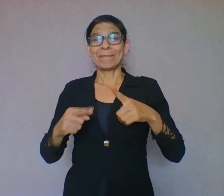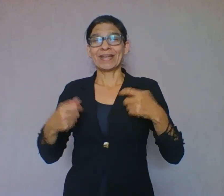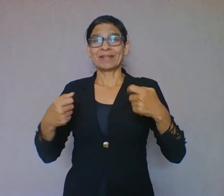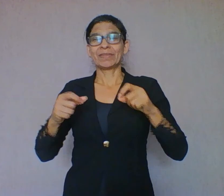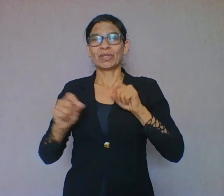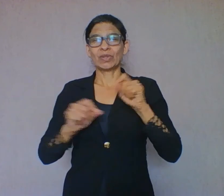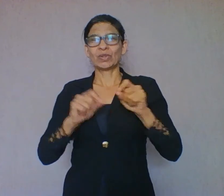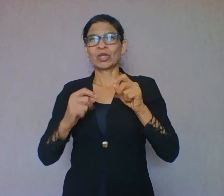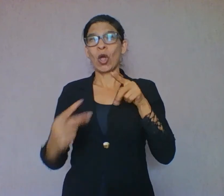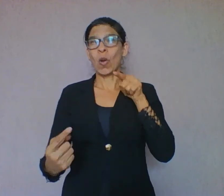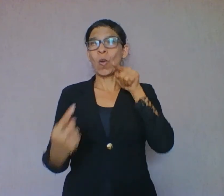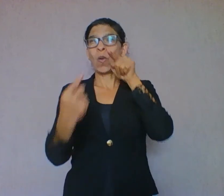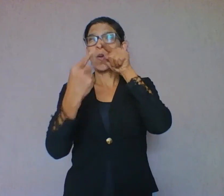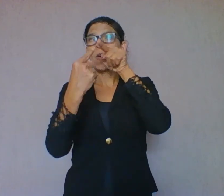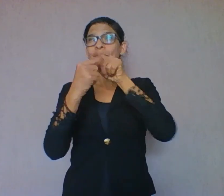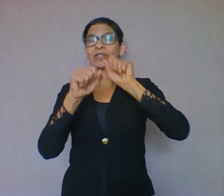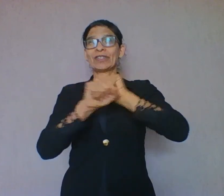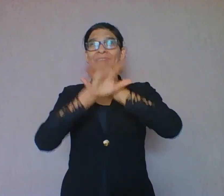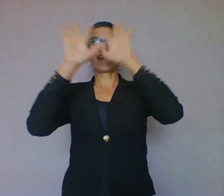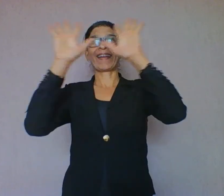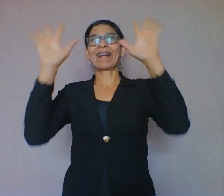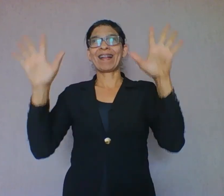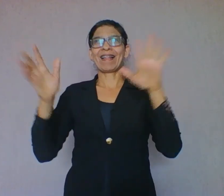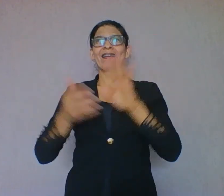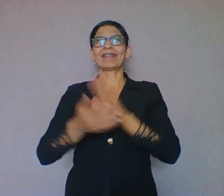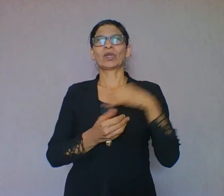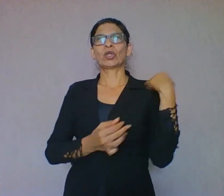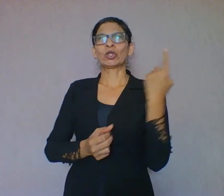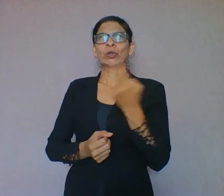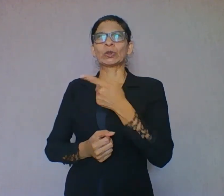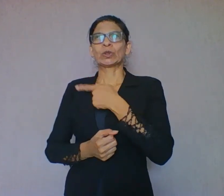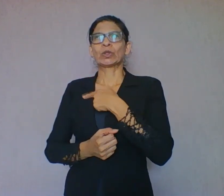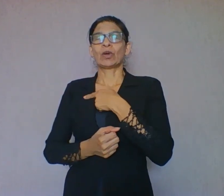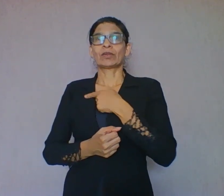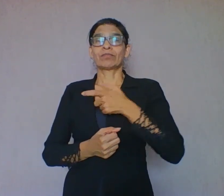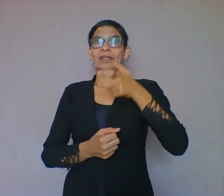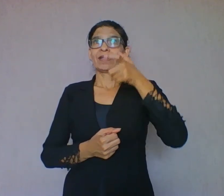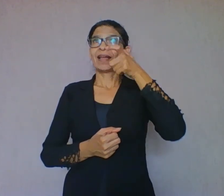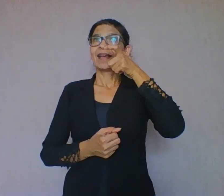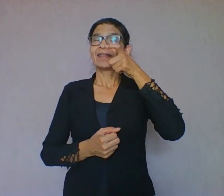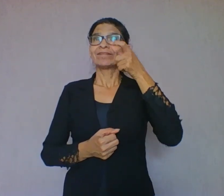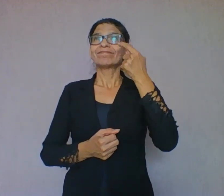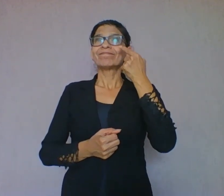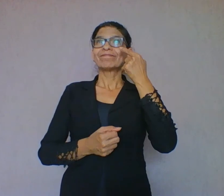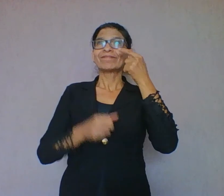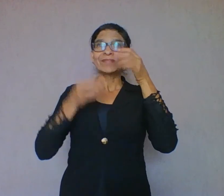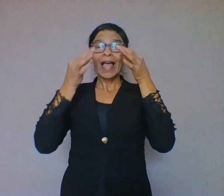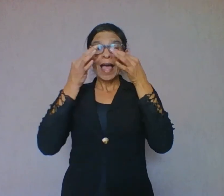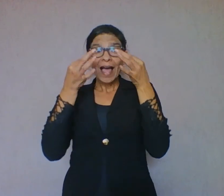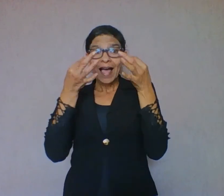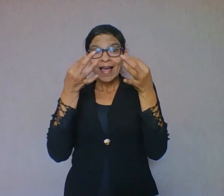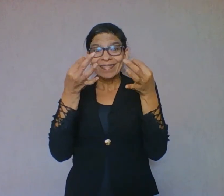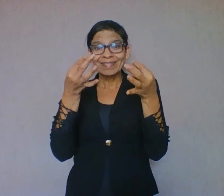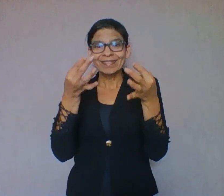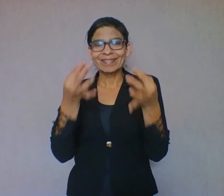temos um objetivo claro, ficamos mais atentos para o texto. Após a primeira leitura,